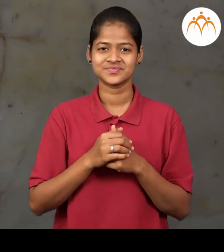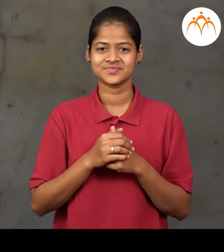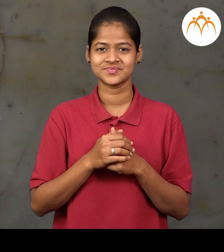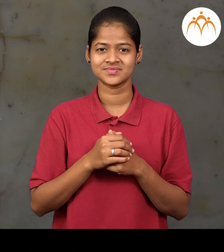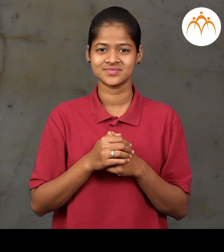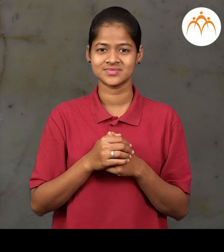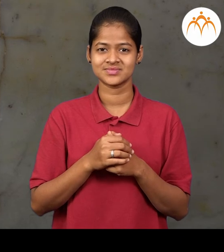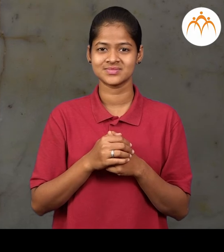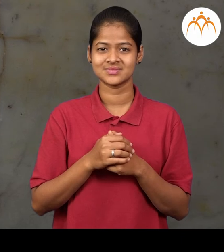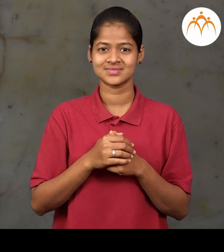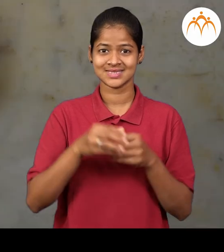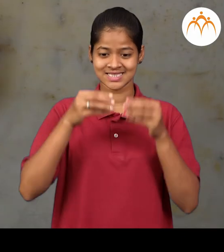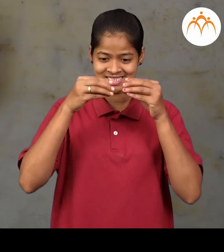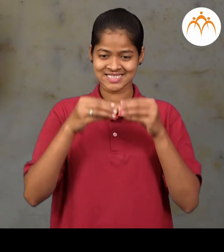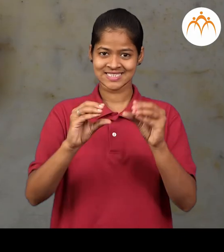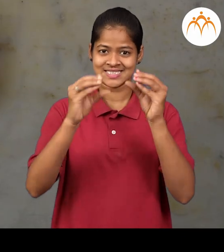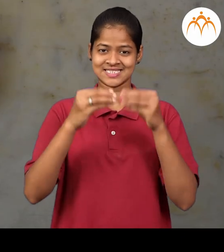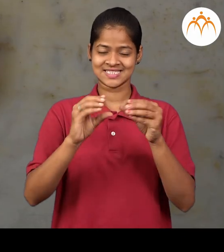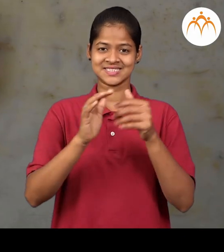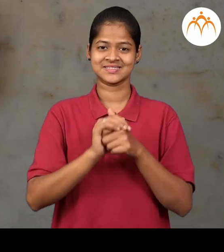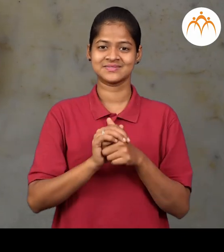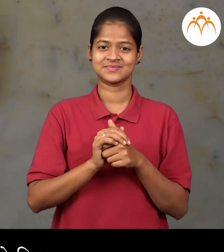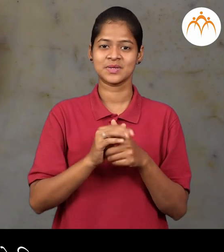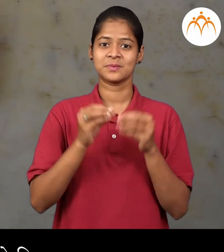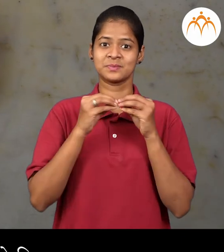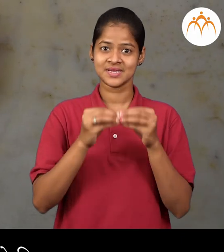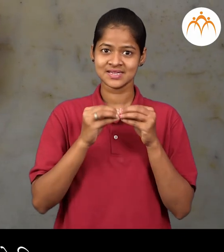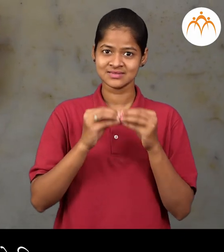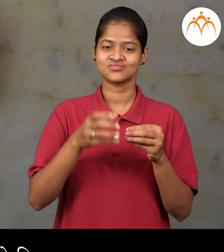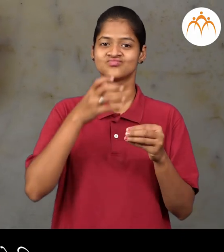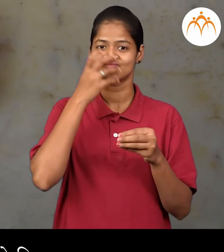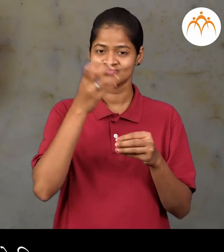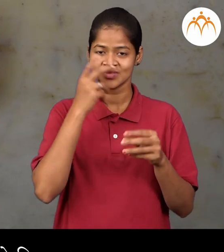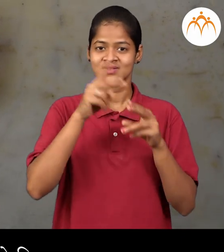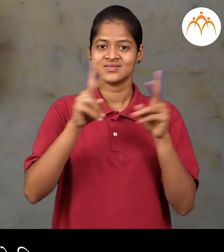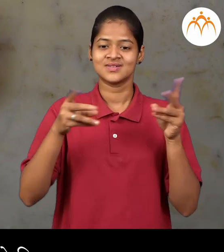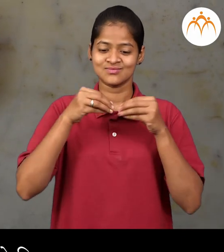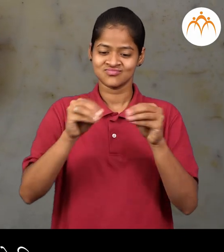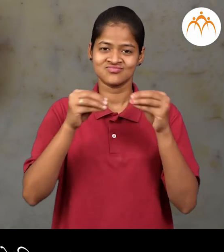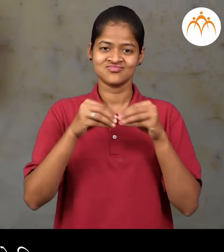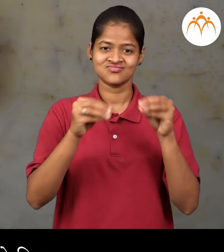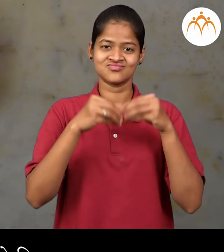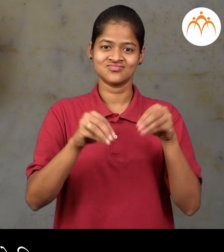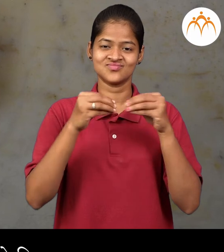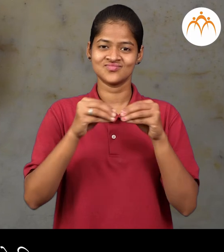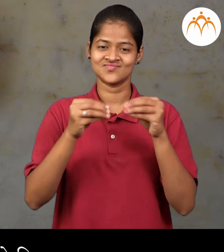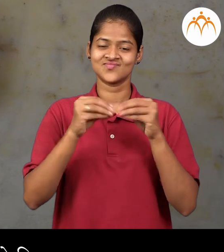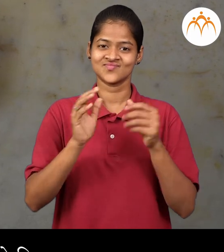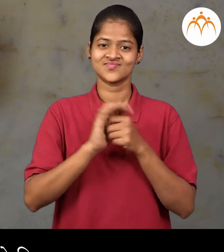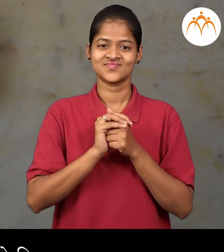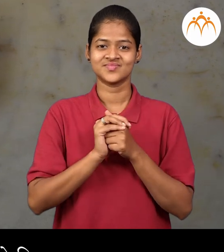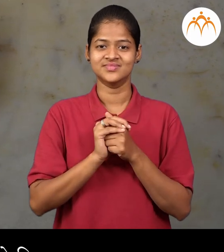विडी विडीने भाजा फड़े चिर्तात